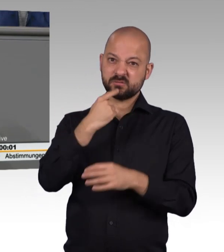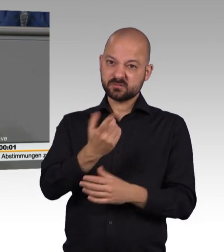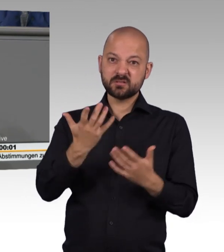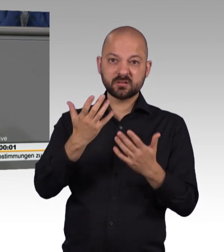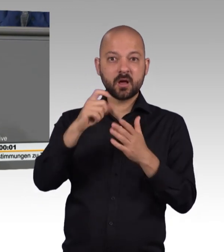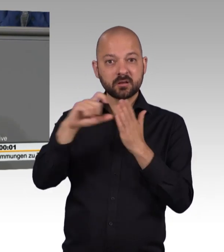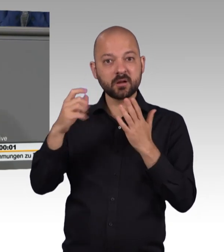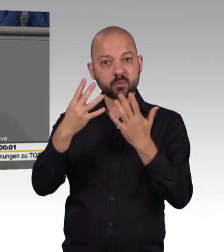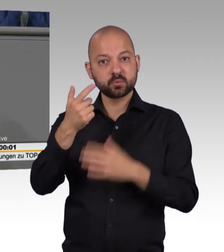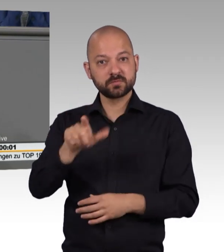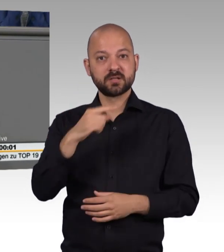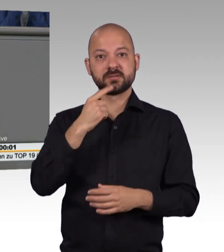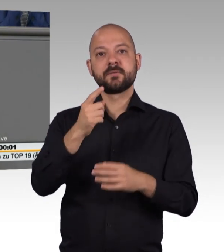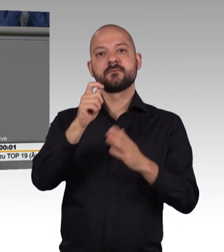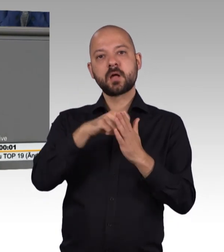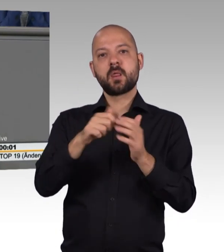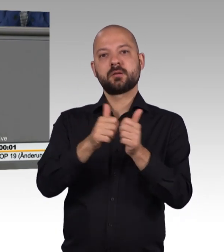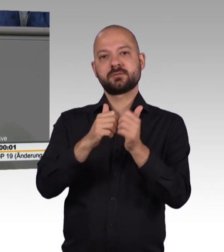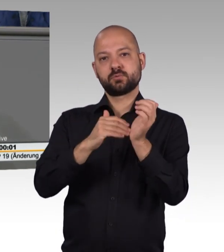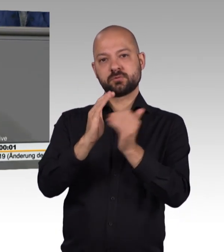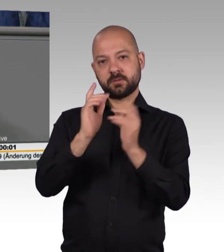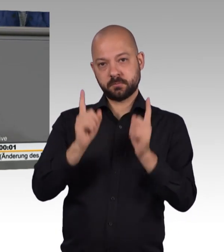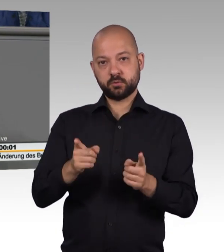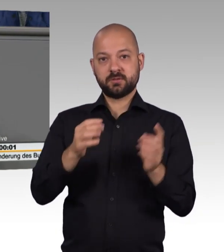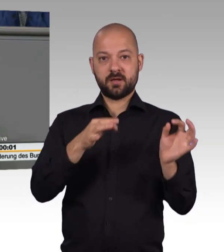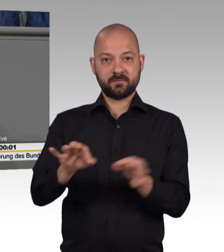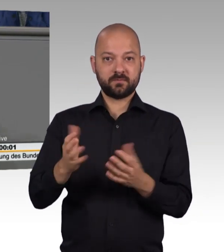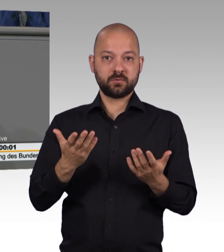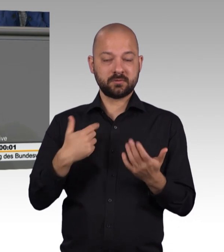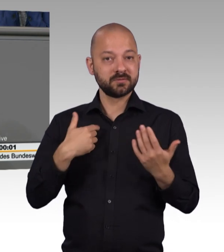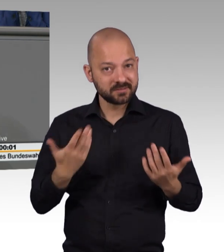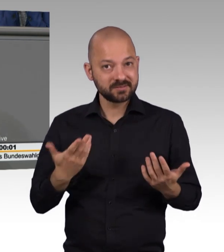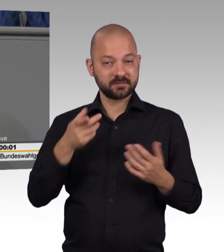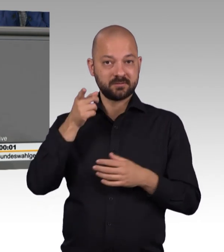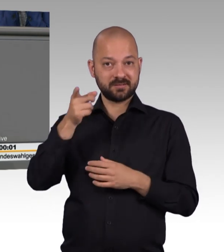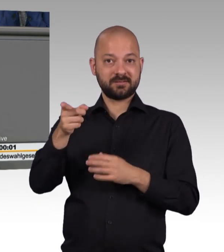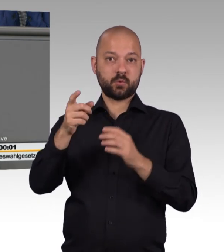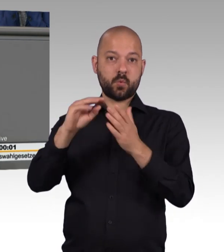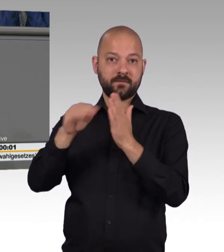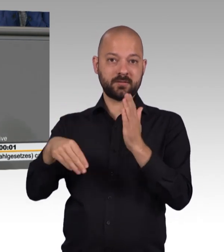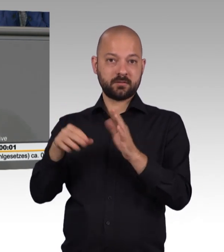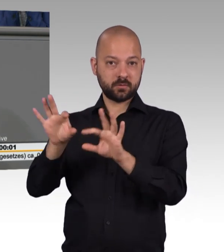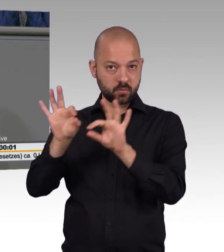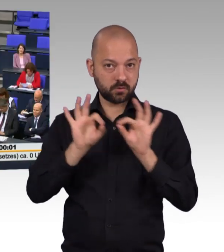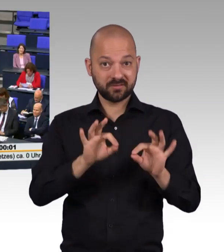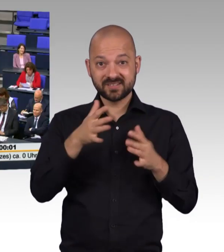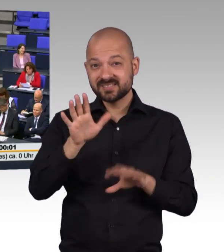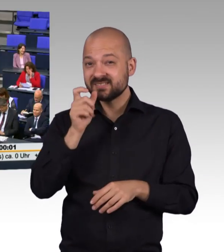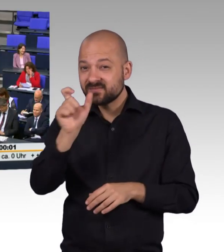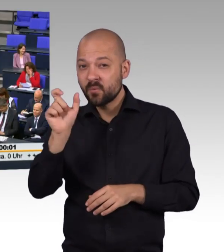jetzt einführen. Wir haben den Text der Konvention teilweise sogar wörtlich übernommen. wenn es dabei